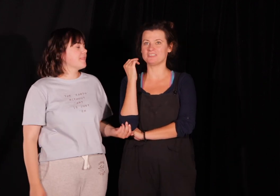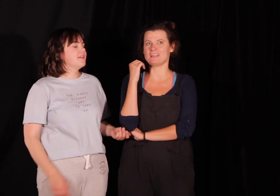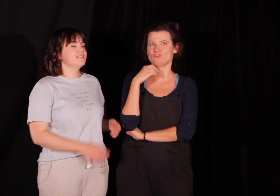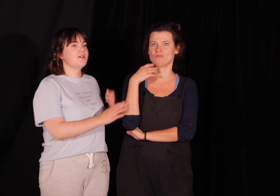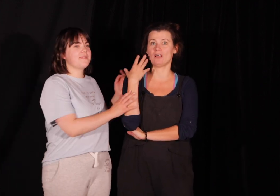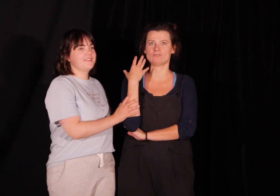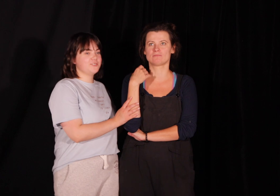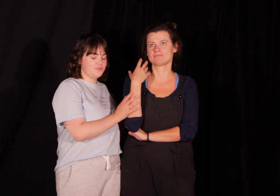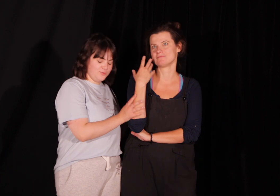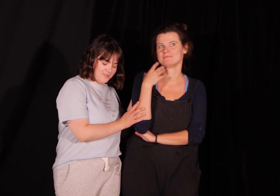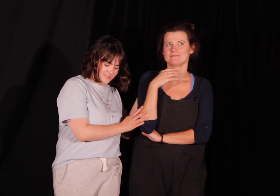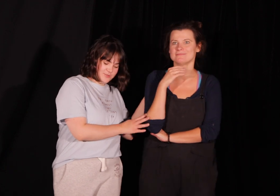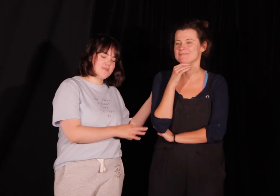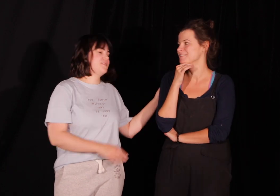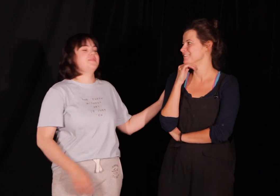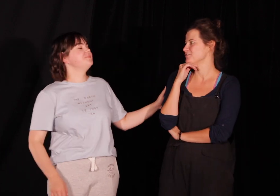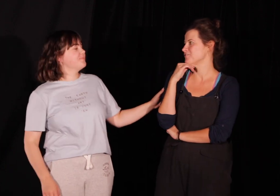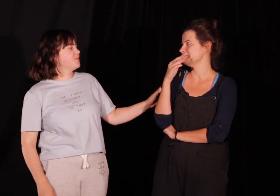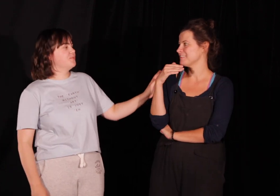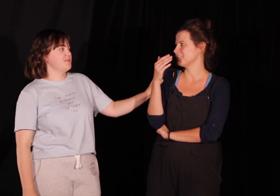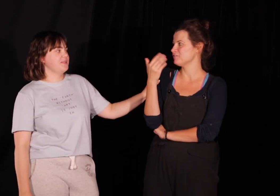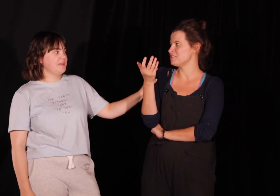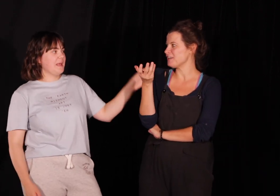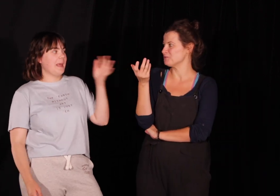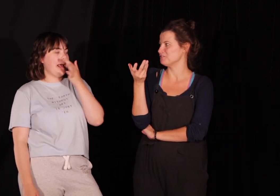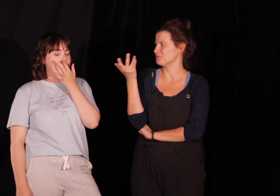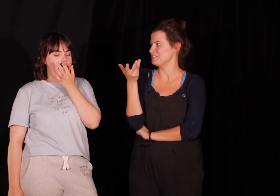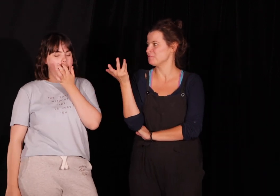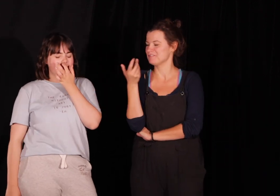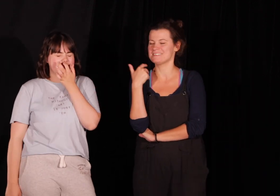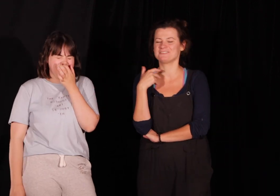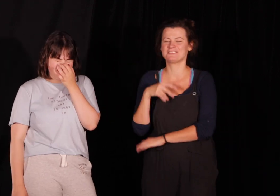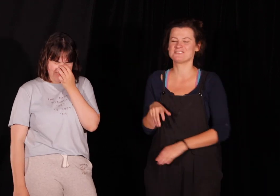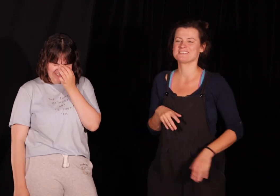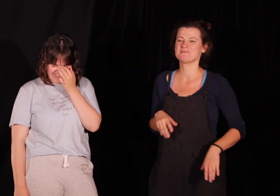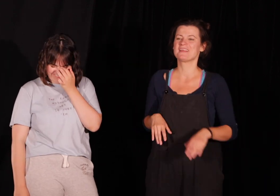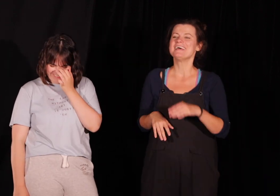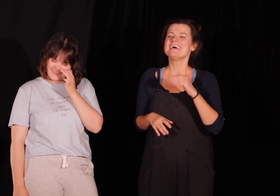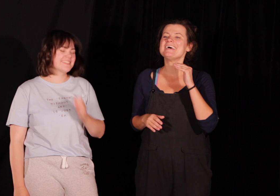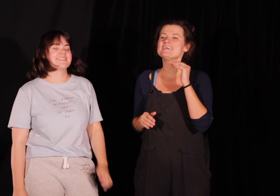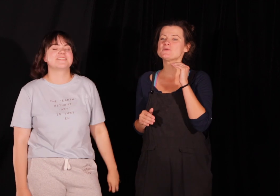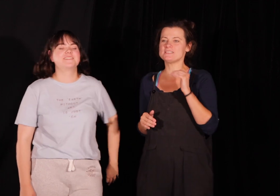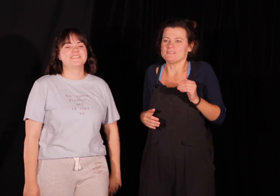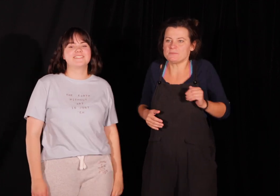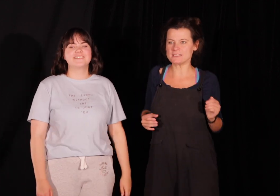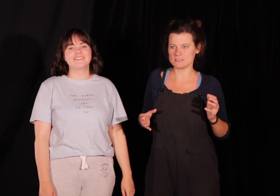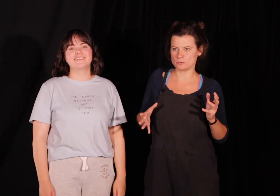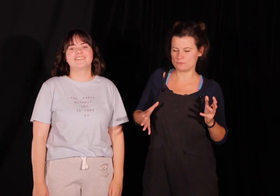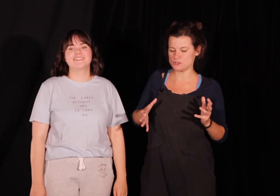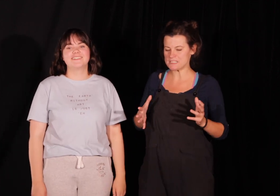hydrantów dobra, już utnijmy takie nowe światło w ogóle wprowadza słuchajcie, więc pieski które wróciły ze